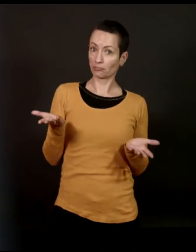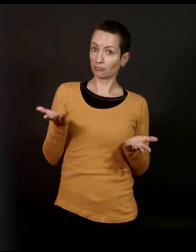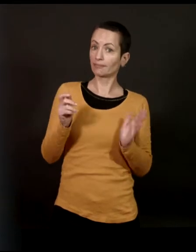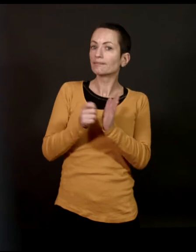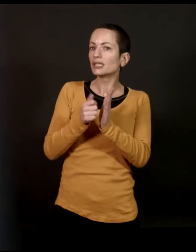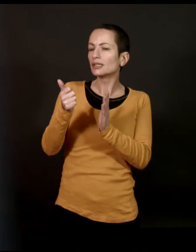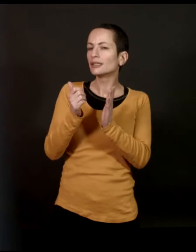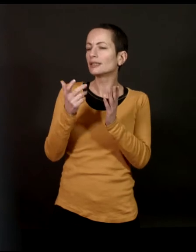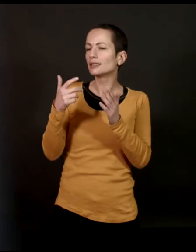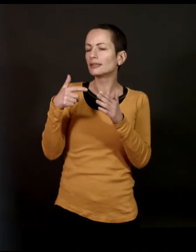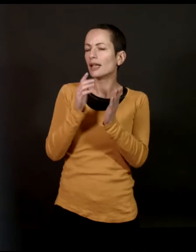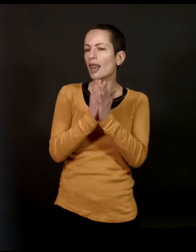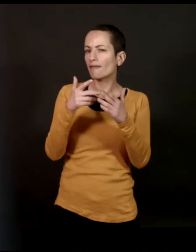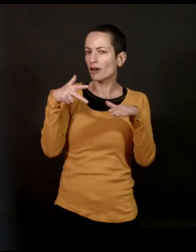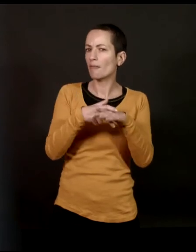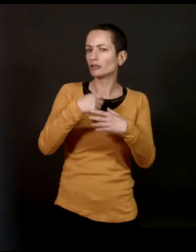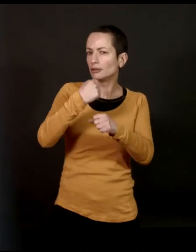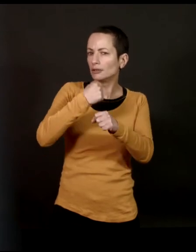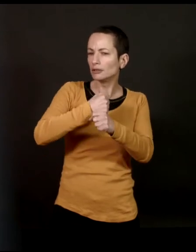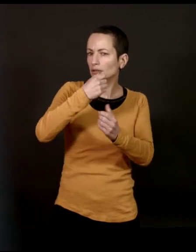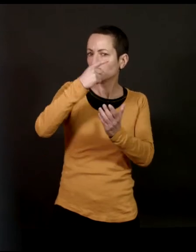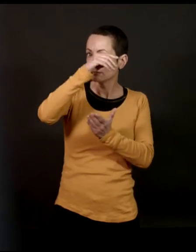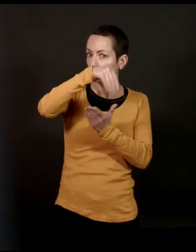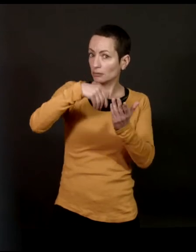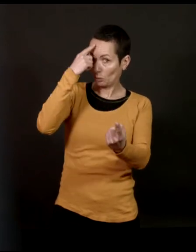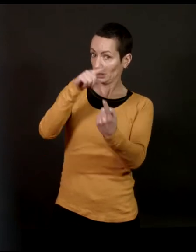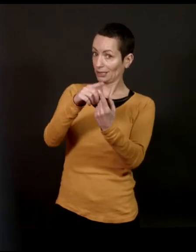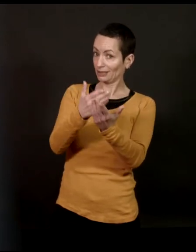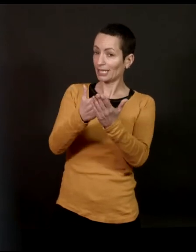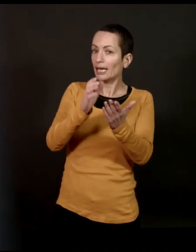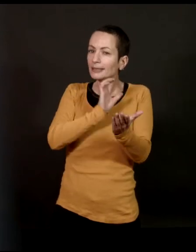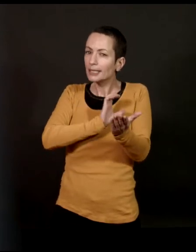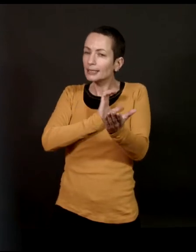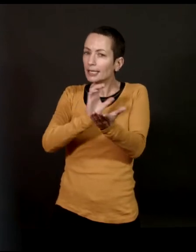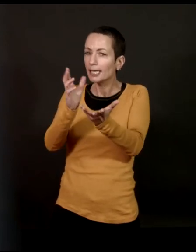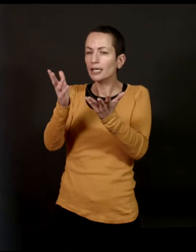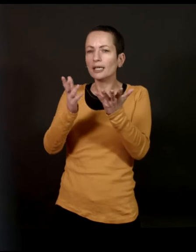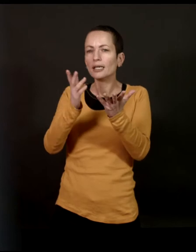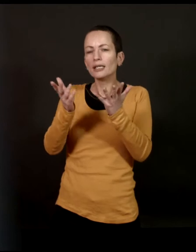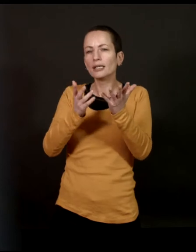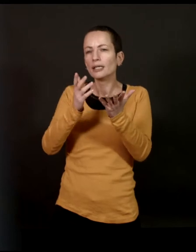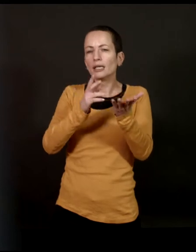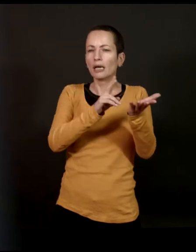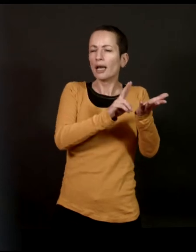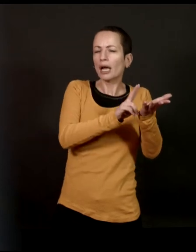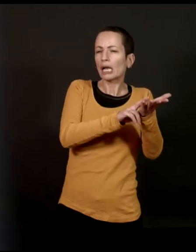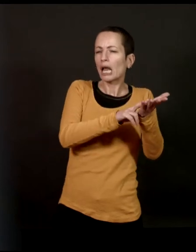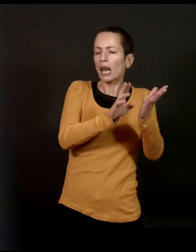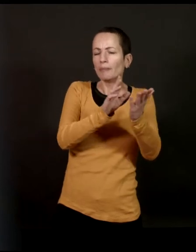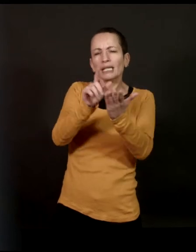Est-ce que quand vous avez commencé à travailler sur ce livre, c'était quand même un objectif de vous approcher le plus possible, sans trahir le réel, de